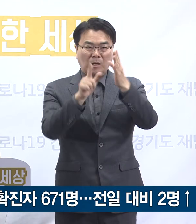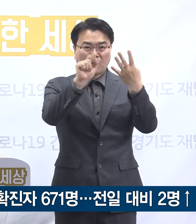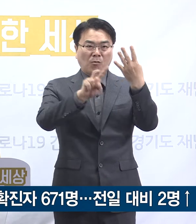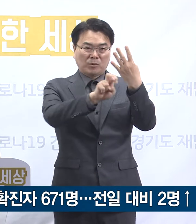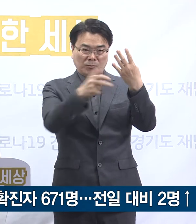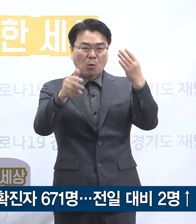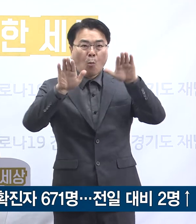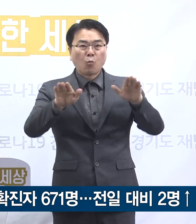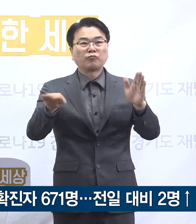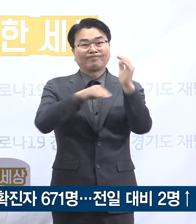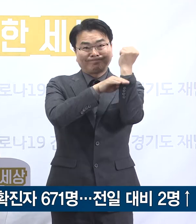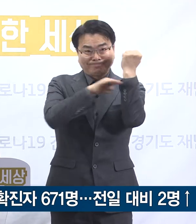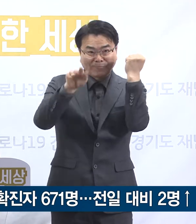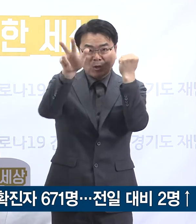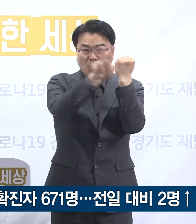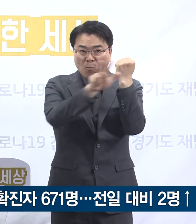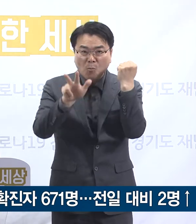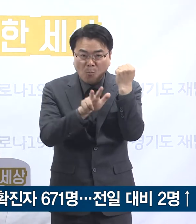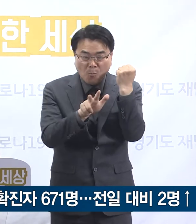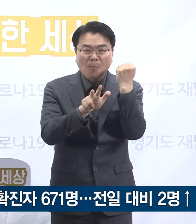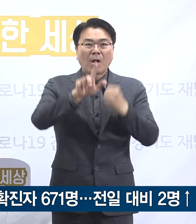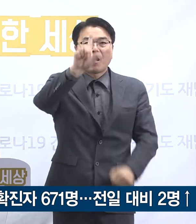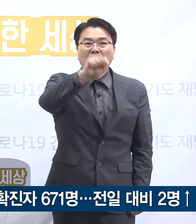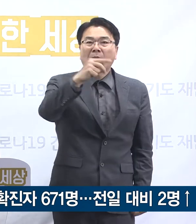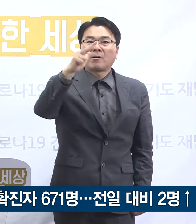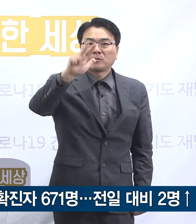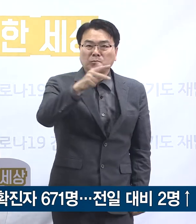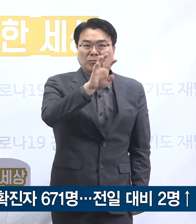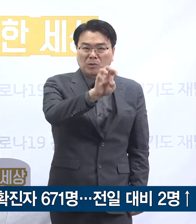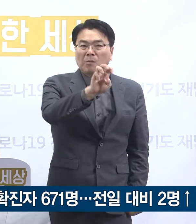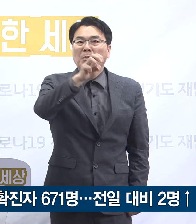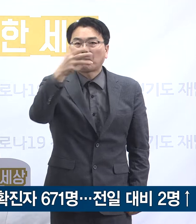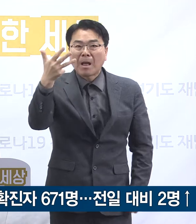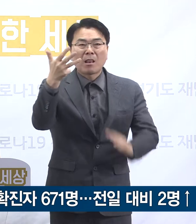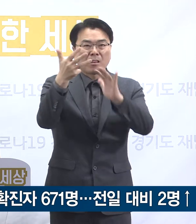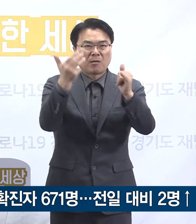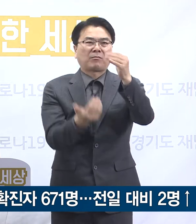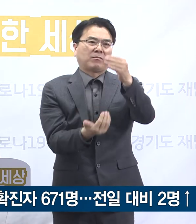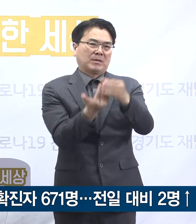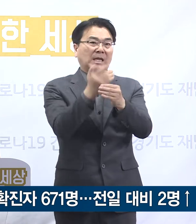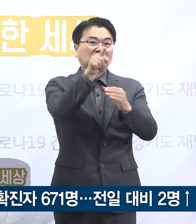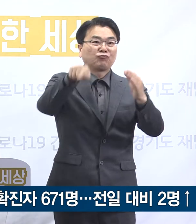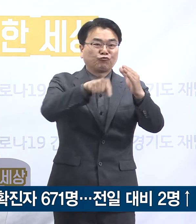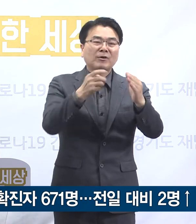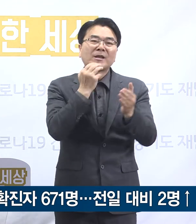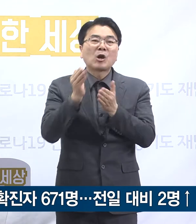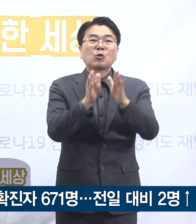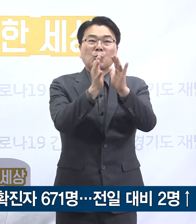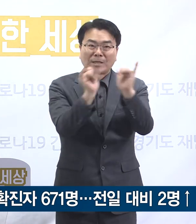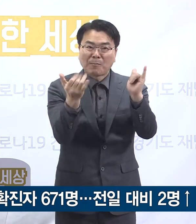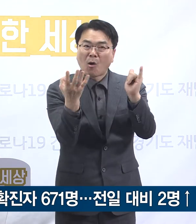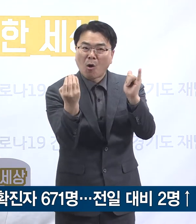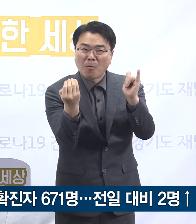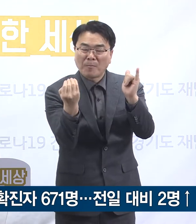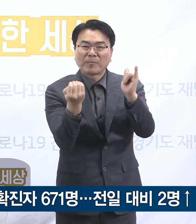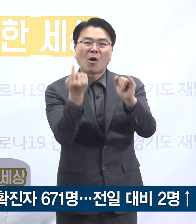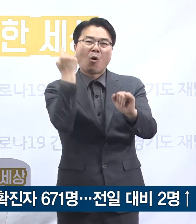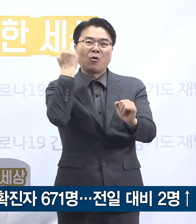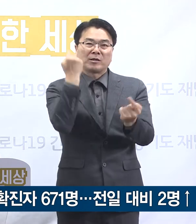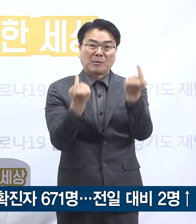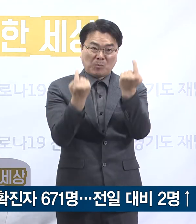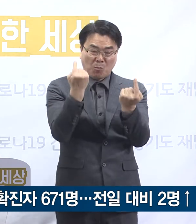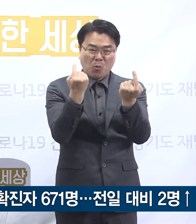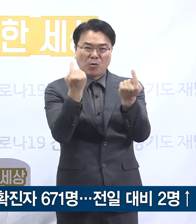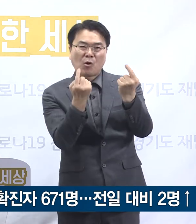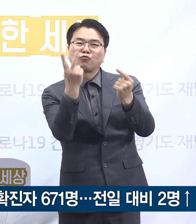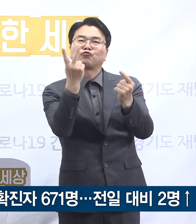0시 기준 전국의 확진자 수는 총 1만 738명이며 이 중 경기도 확진자 수는 전일 오전 0시